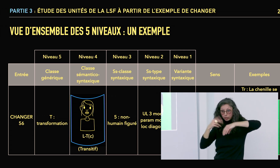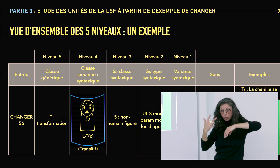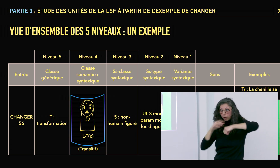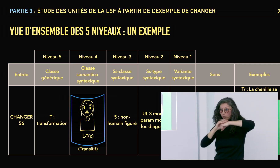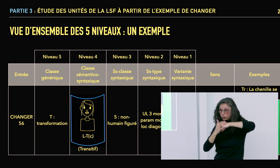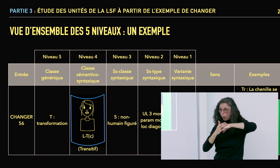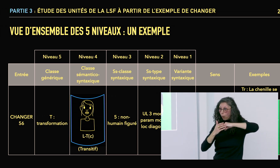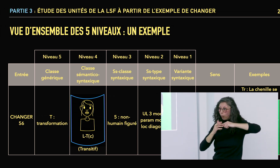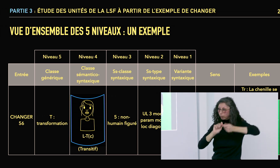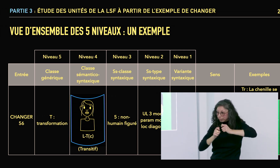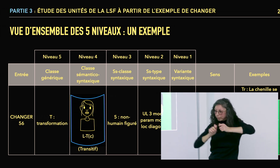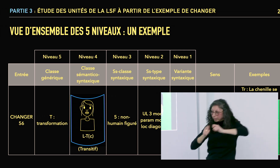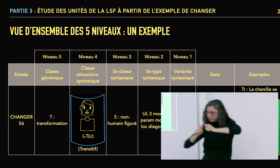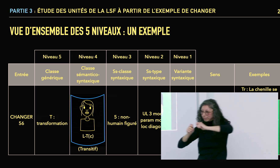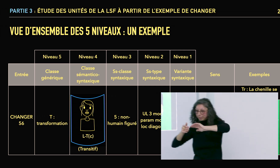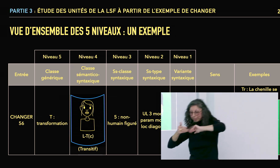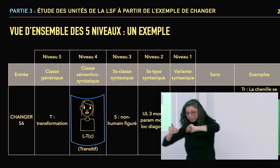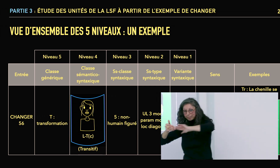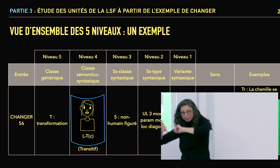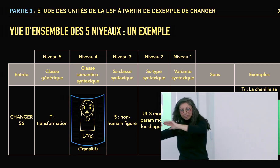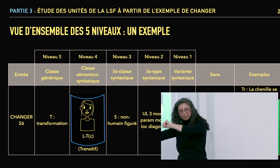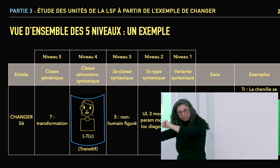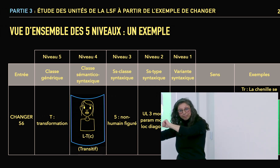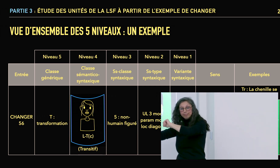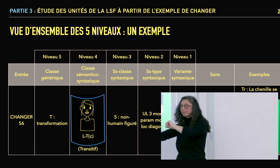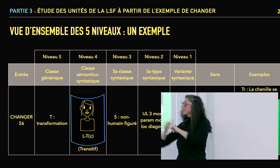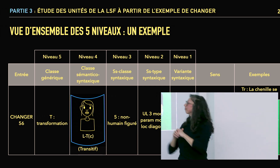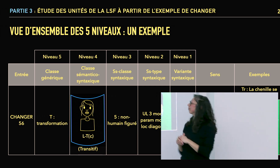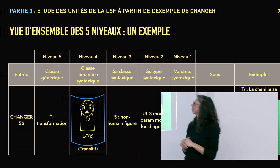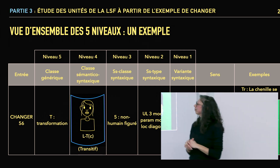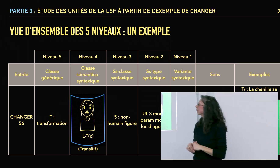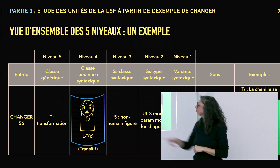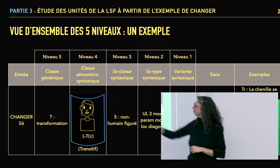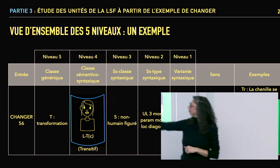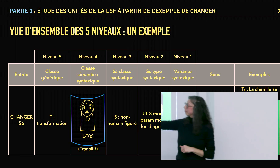On a une unité lexicale avec trois modifications.